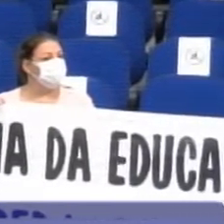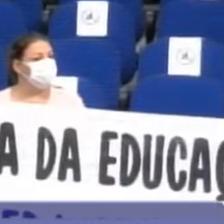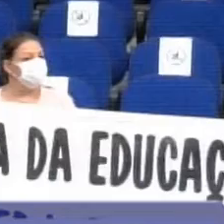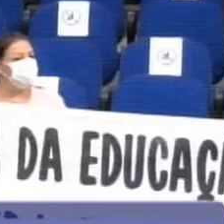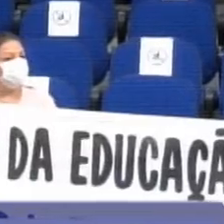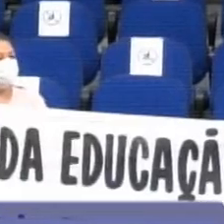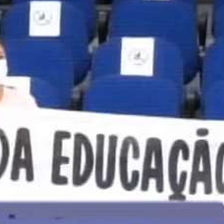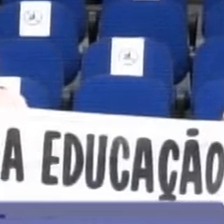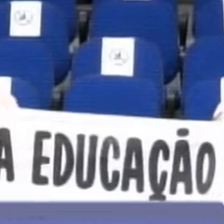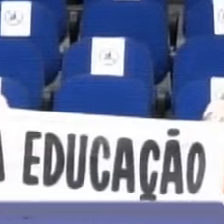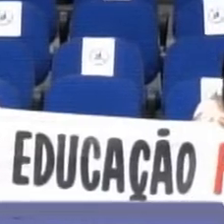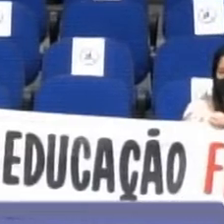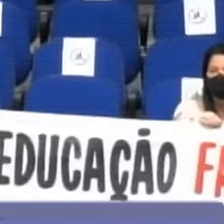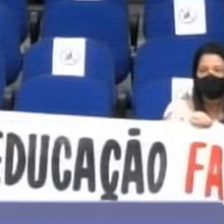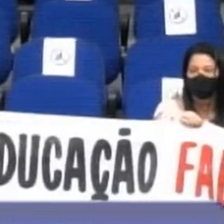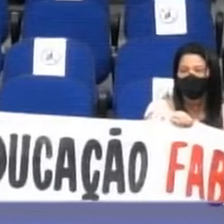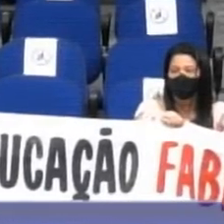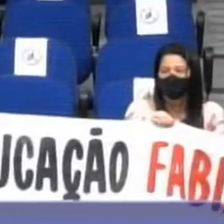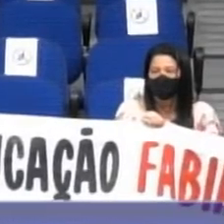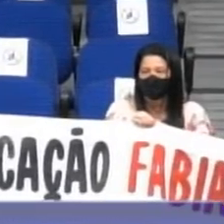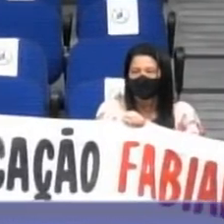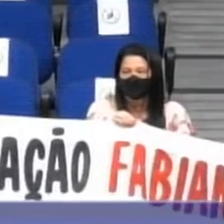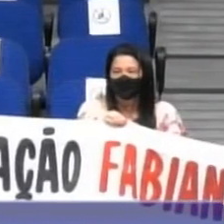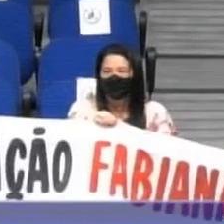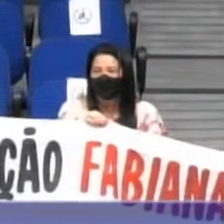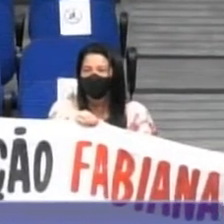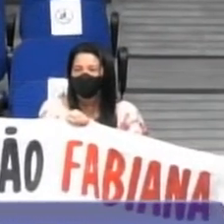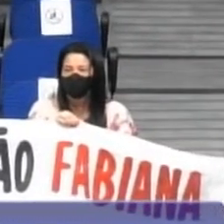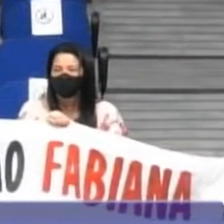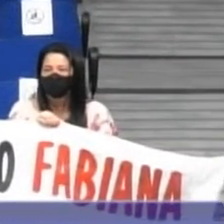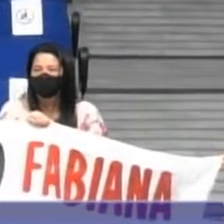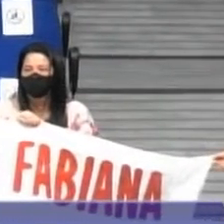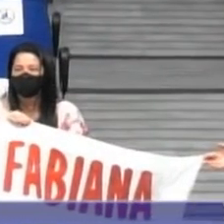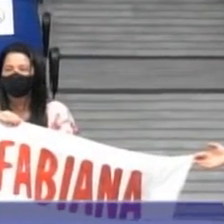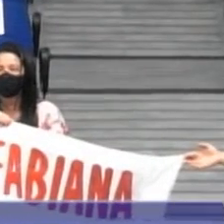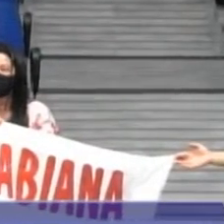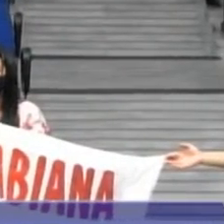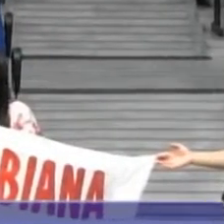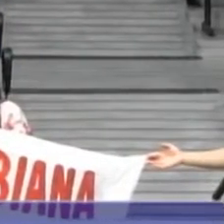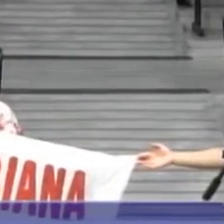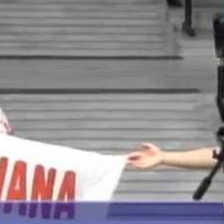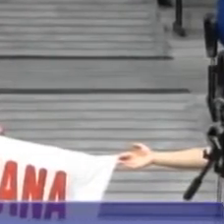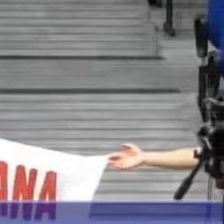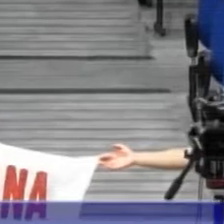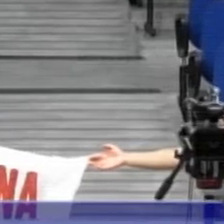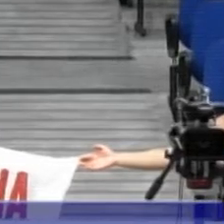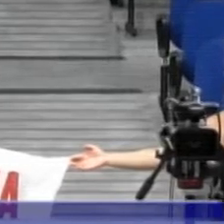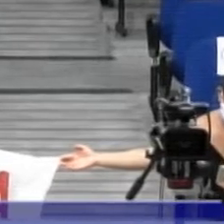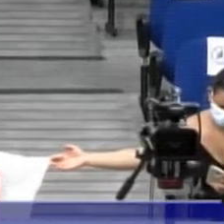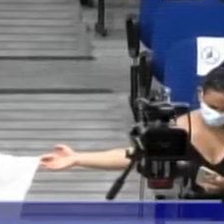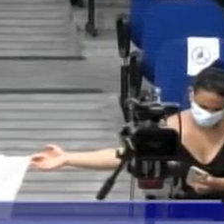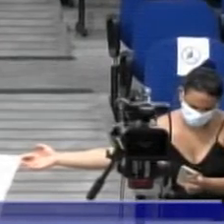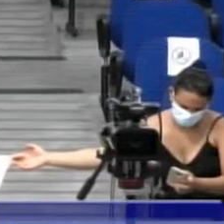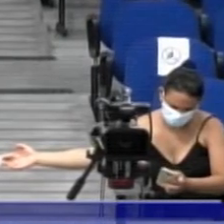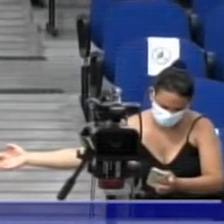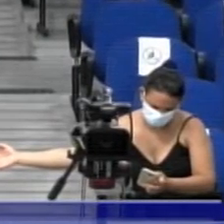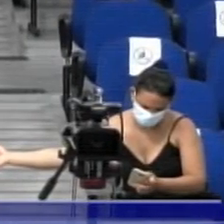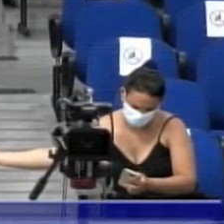à toa, é porque tinha uma demanda. Bom, nós temos escolas, salas vazias,